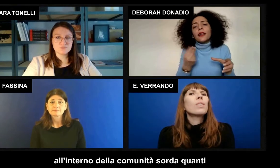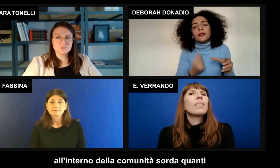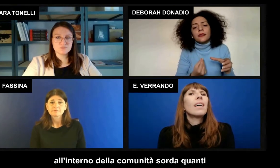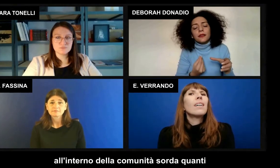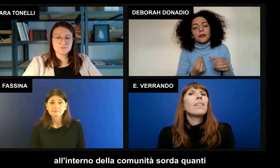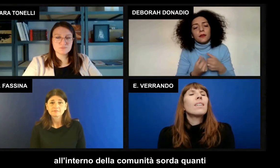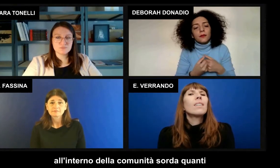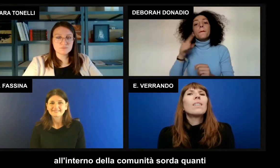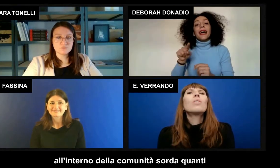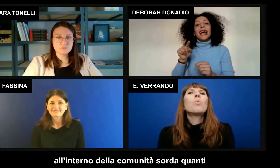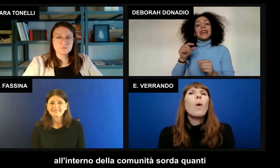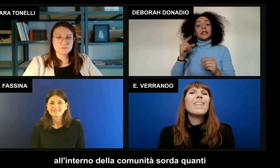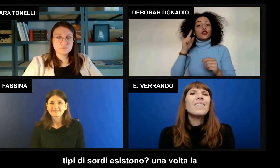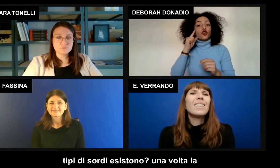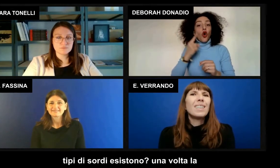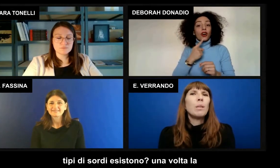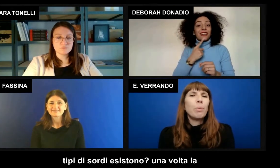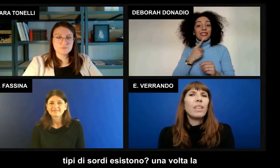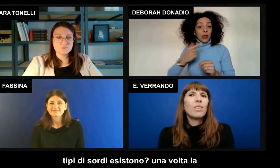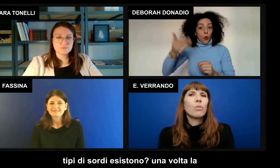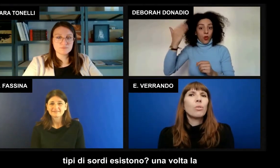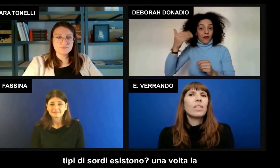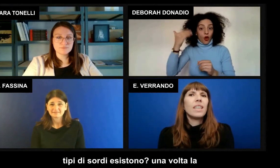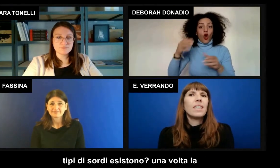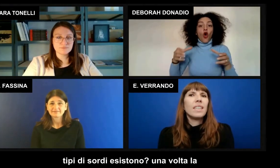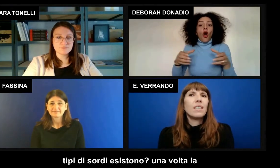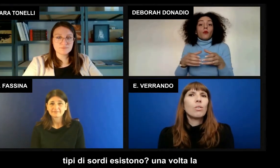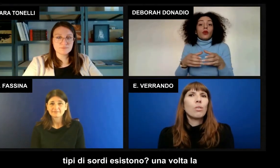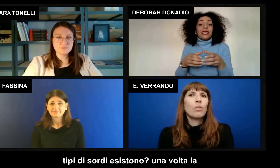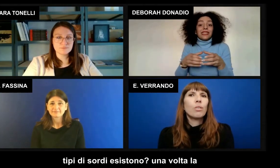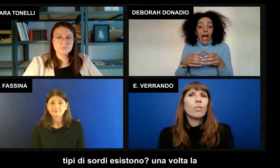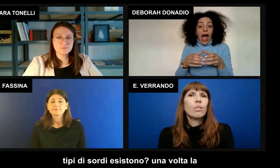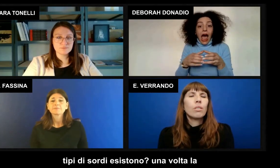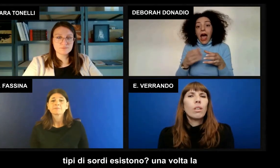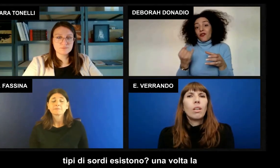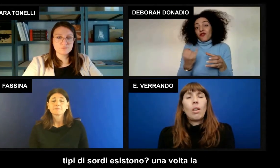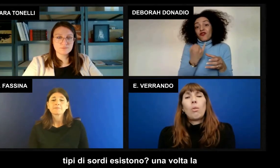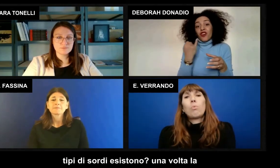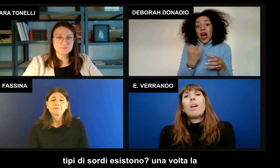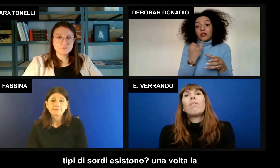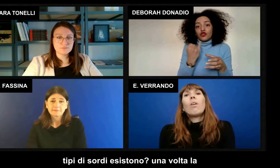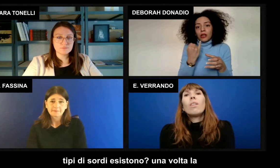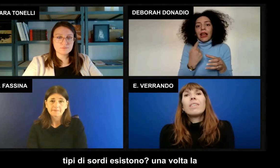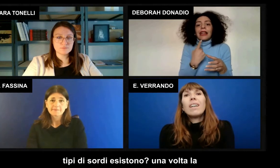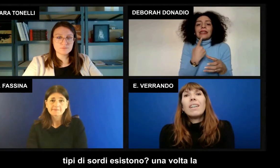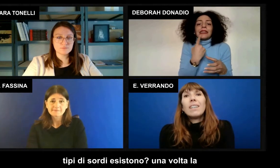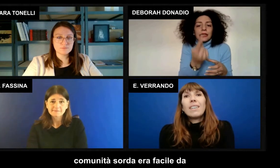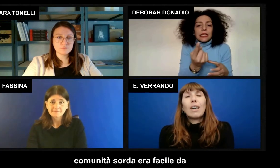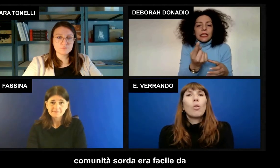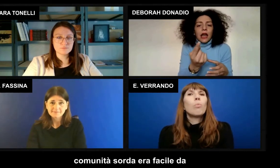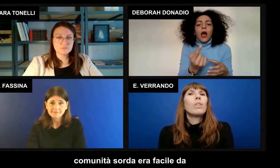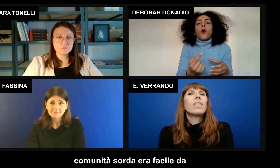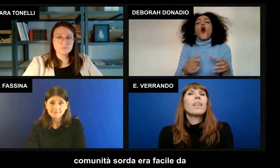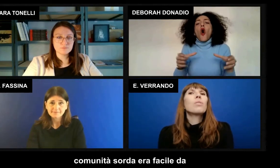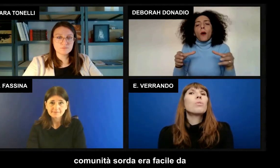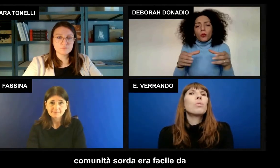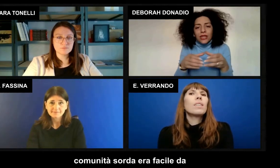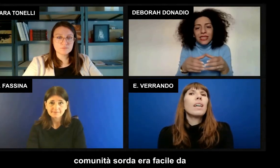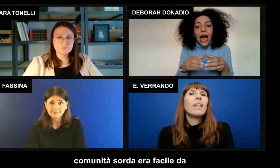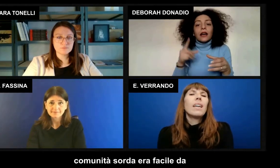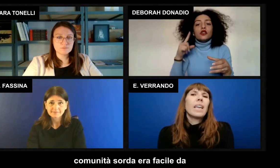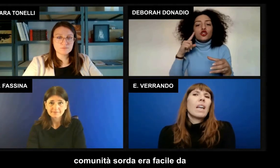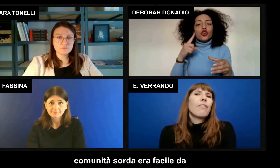sorda quanti tipi di sordi esistono? Una volta la comunità